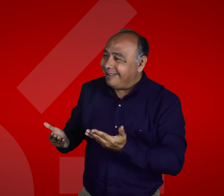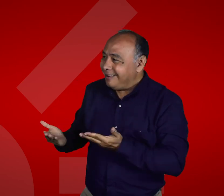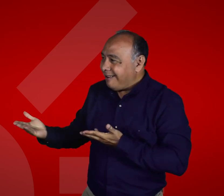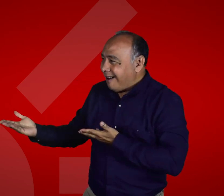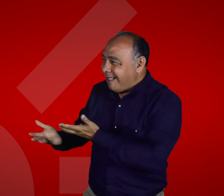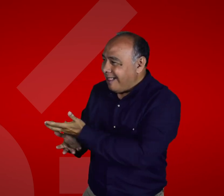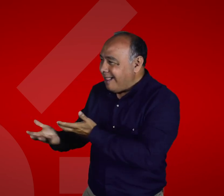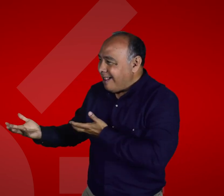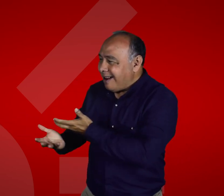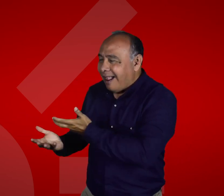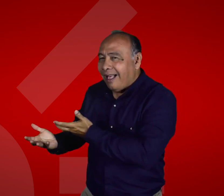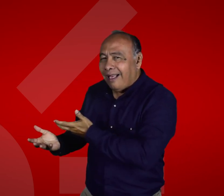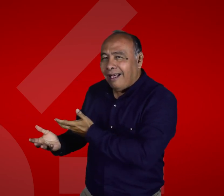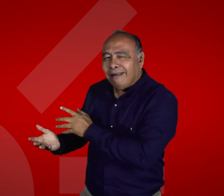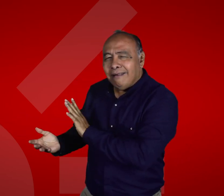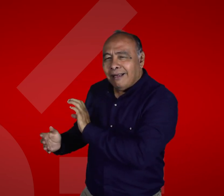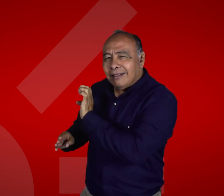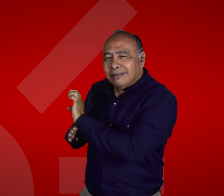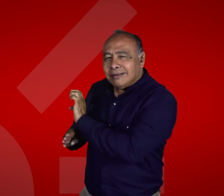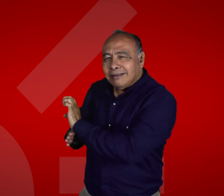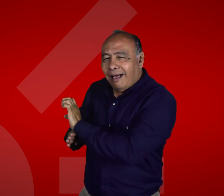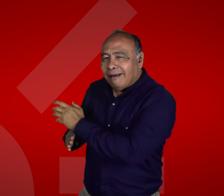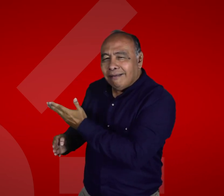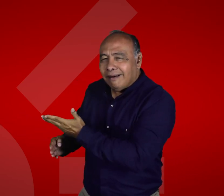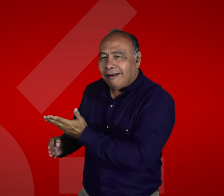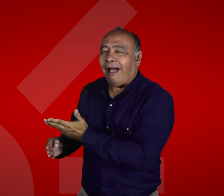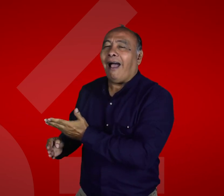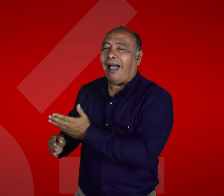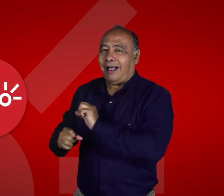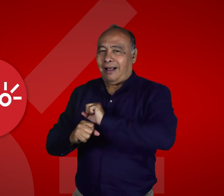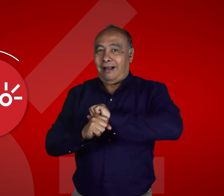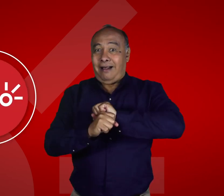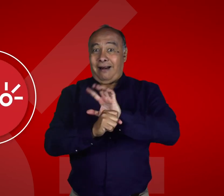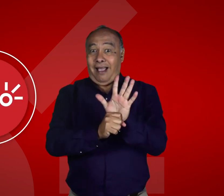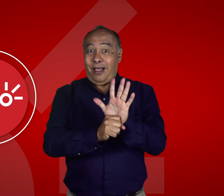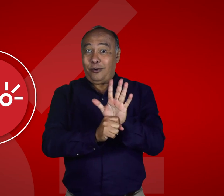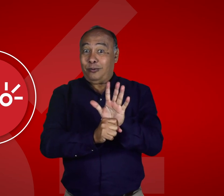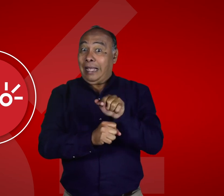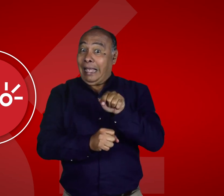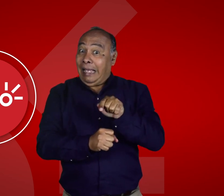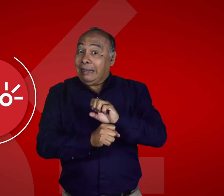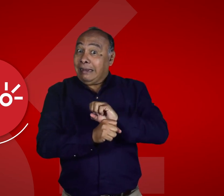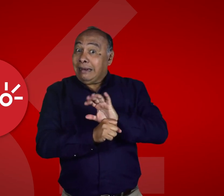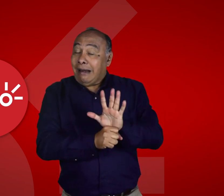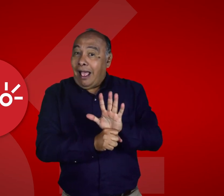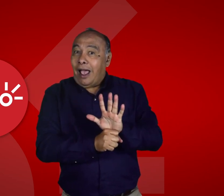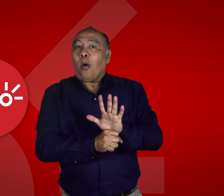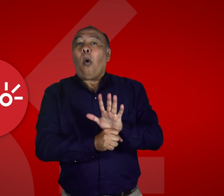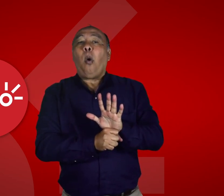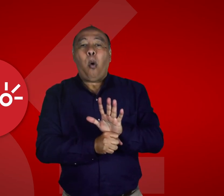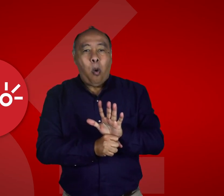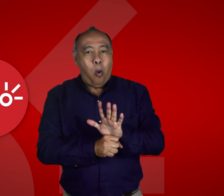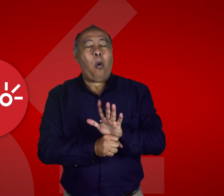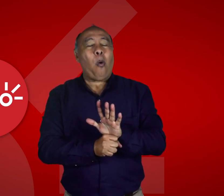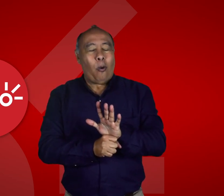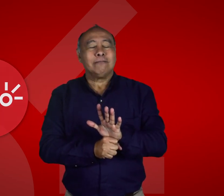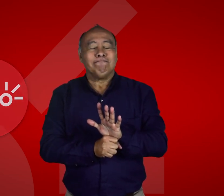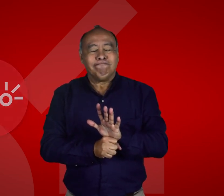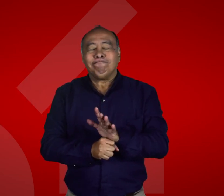Es por eso que FENASCOL ha adelantado conversaciones con Claro. Y